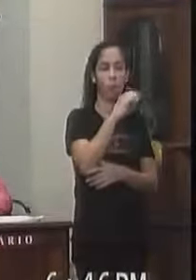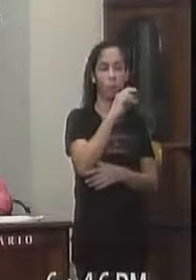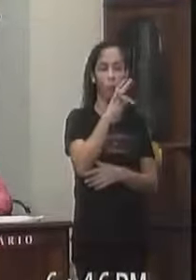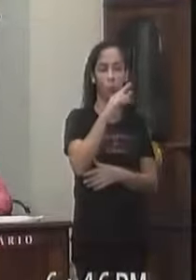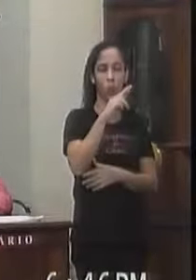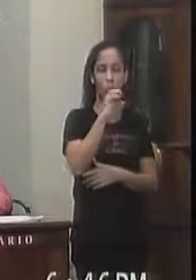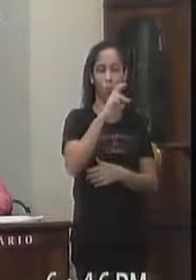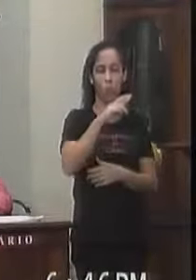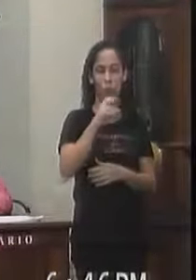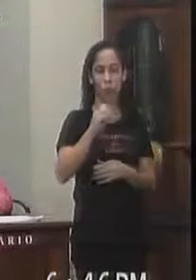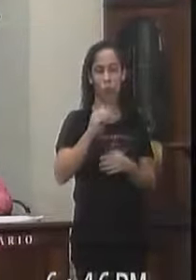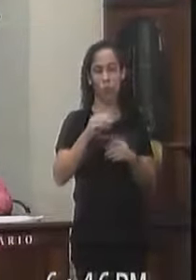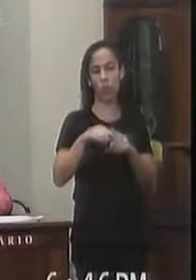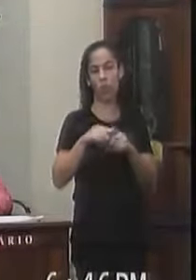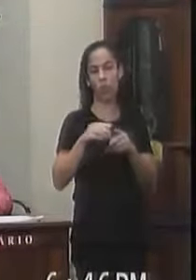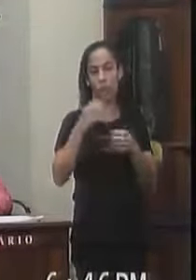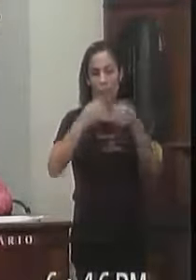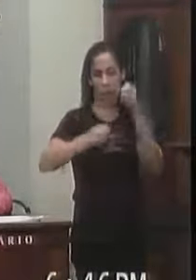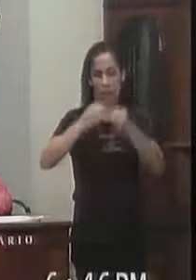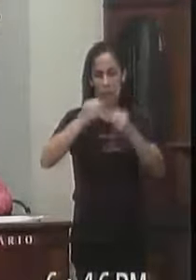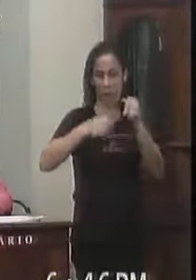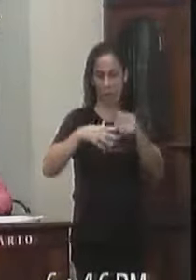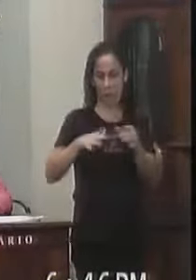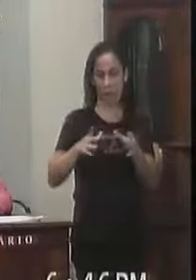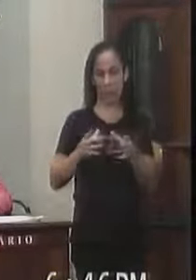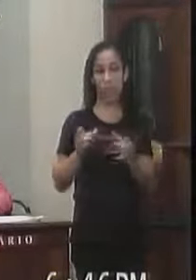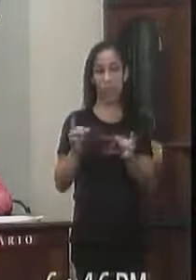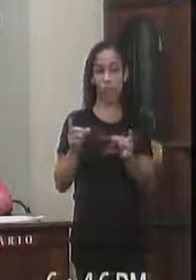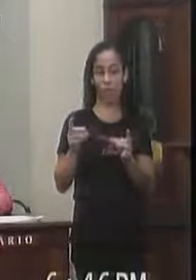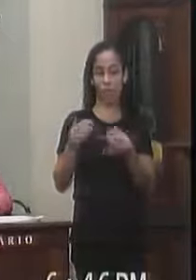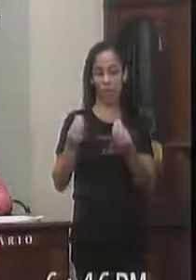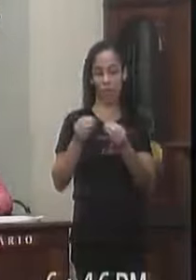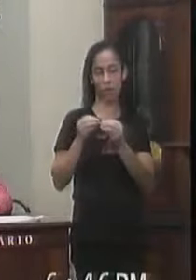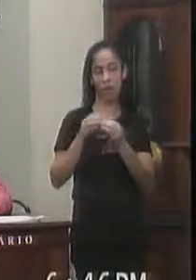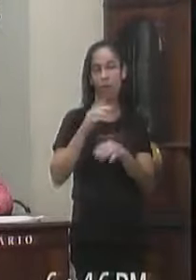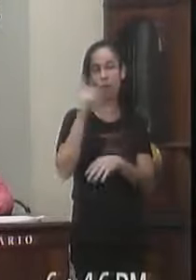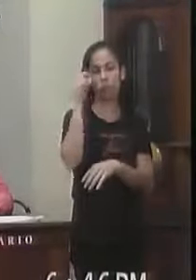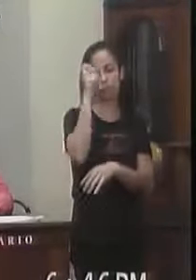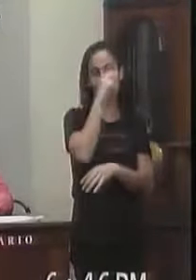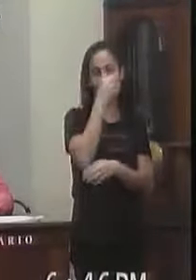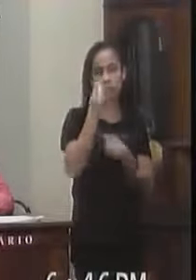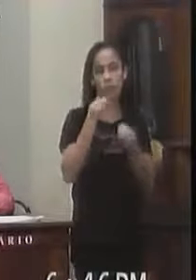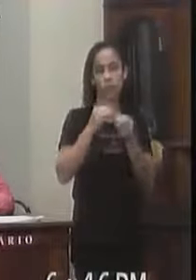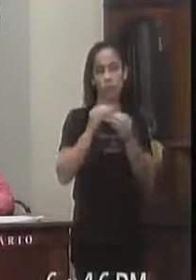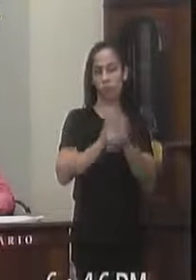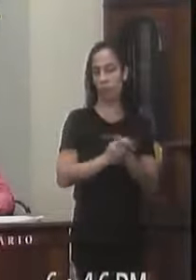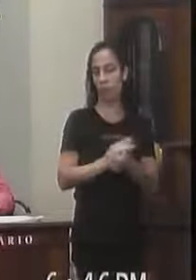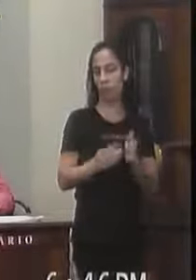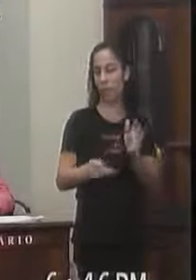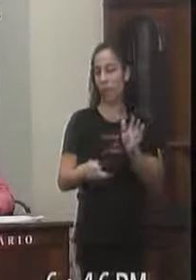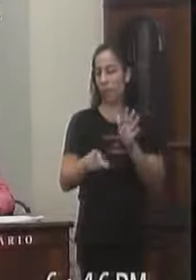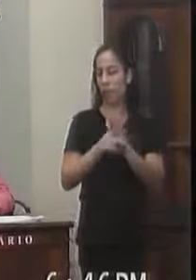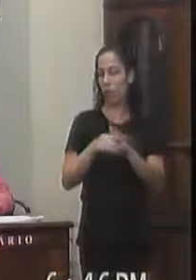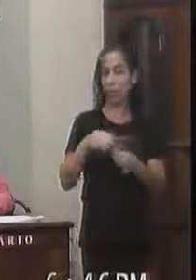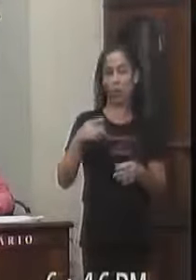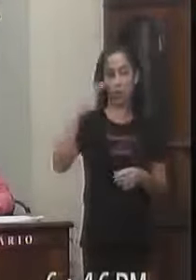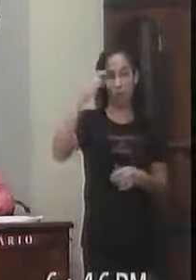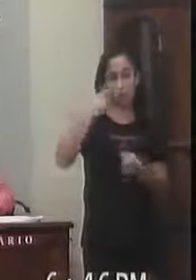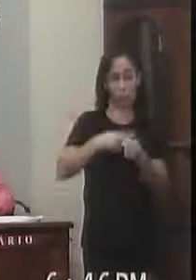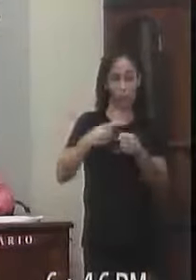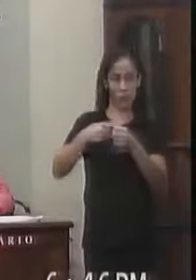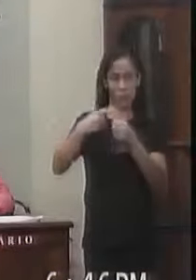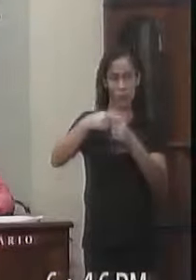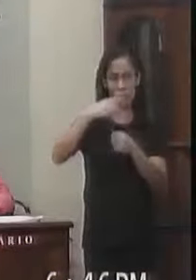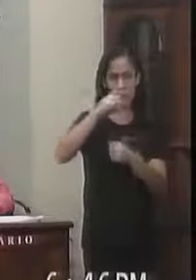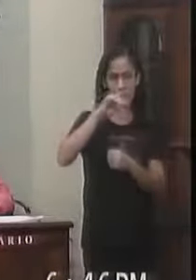A localização da estrada rural Próximo a quilômetro 28 Da RJ 153 Na região de São Vento Pertencente ao distrito De Santa Isabel Dentro do